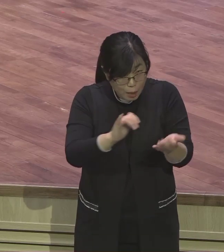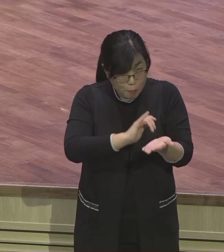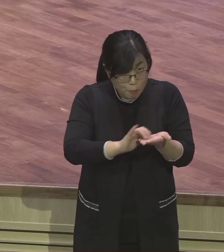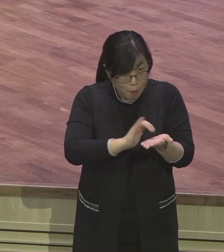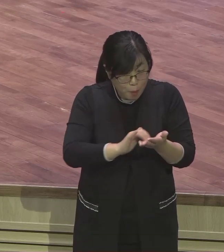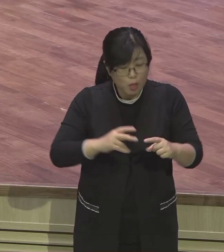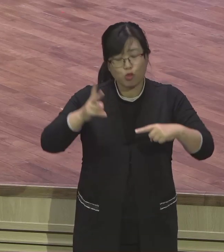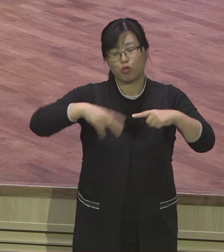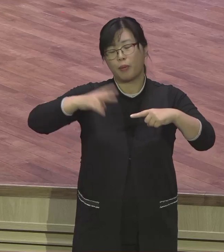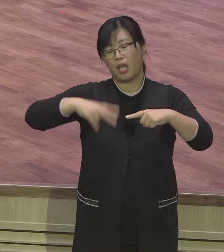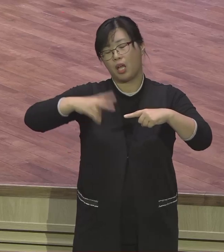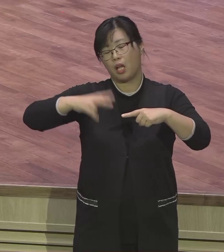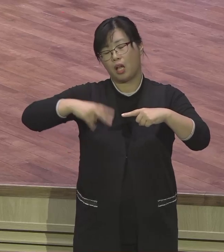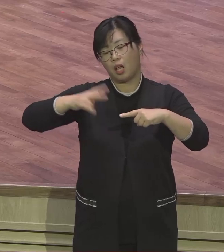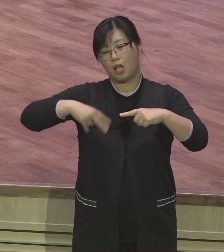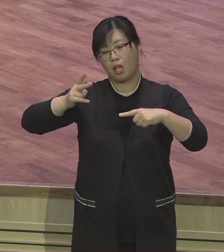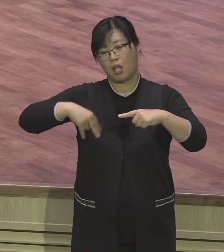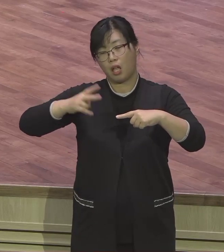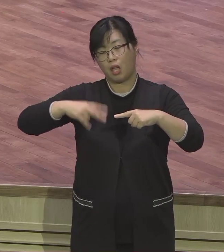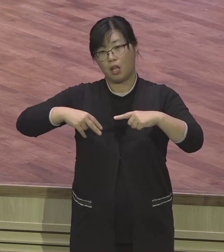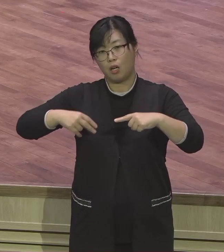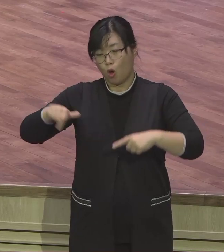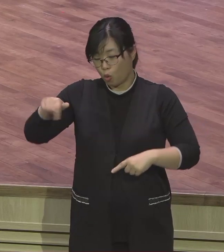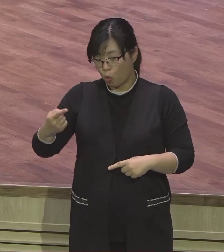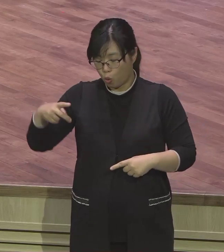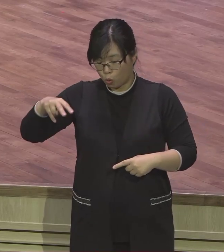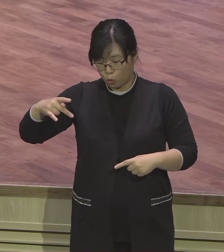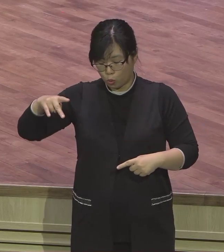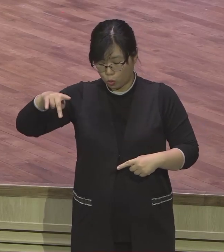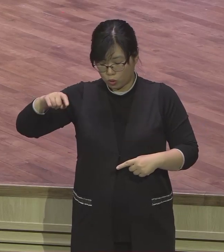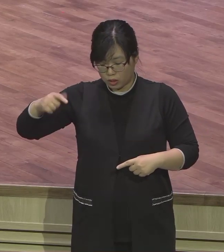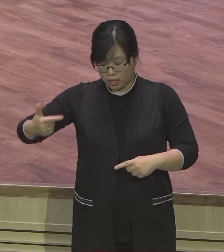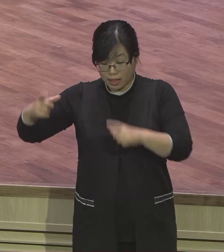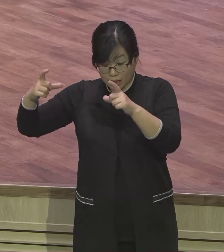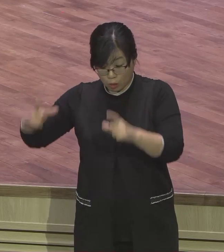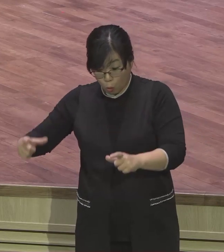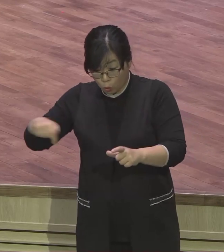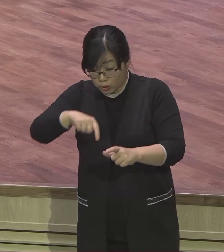어마어마합니다. 어마어마 강서구가 크거든요. 그런데 어마어마하게 드러난 거예요. 지금